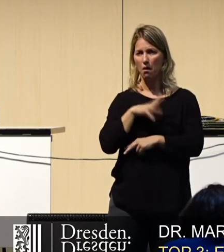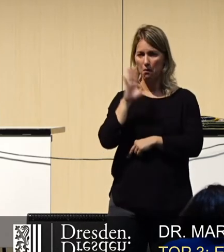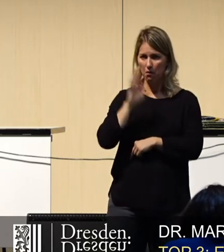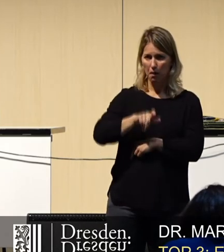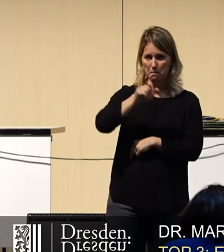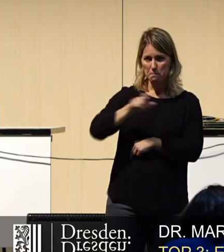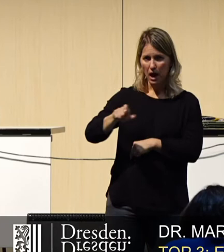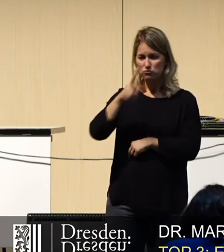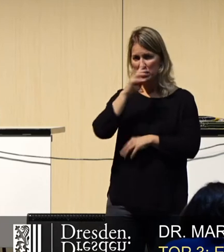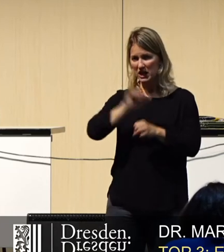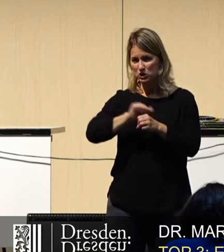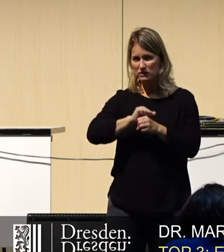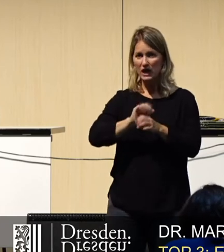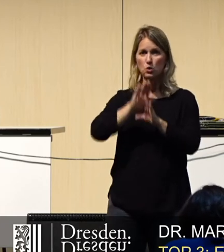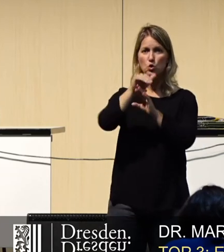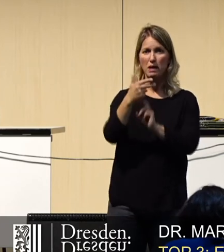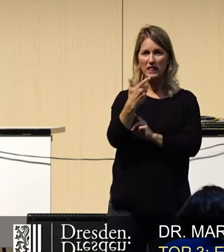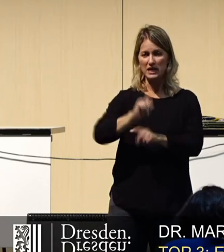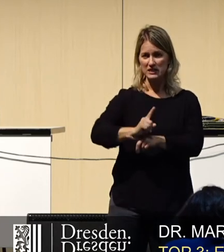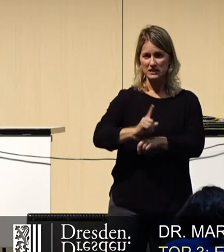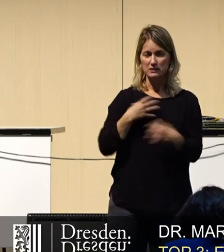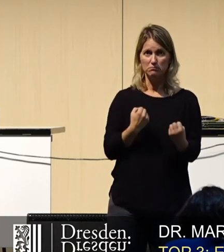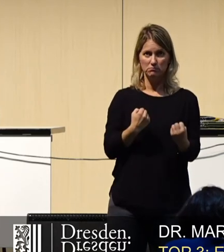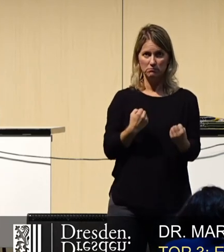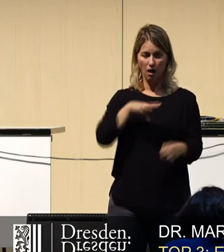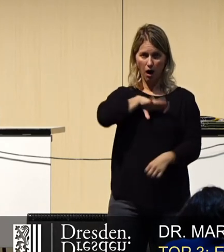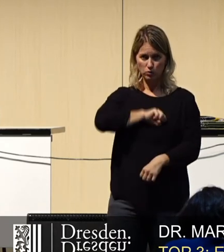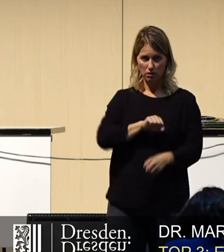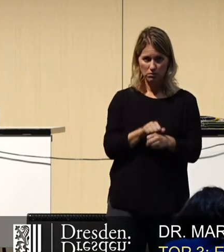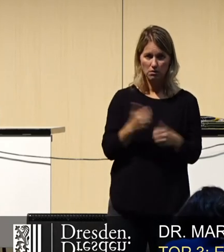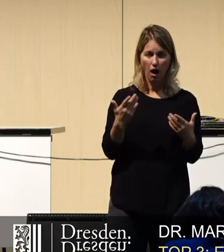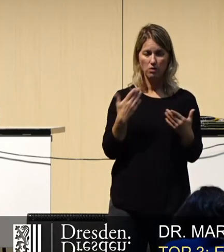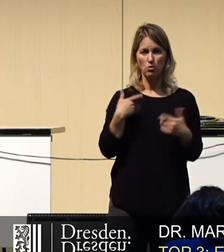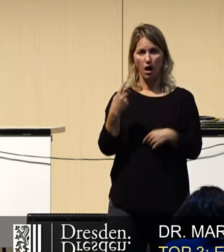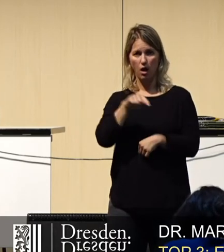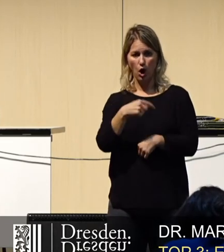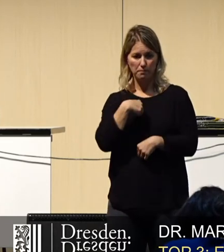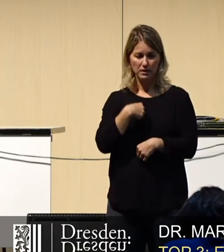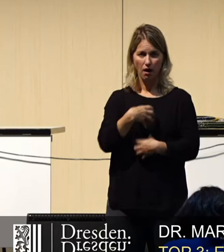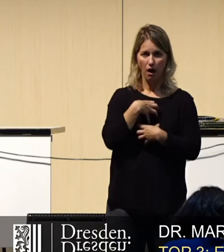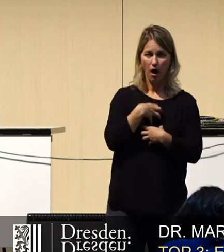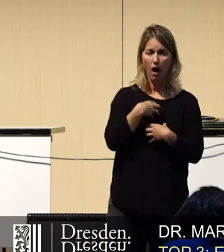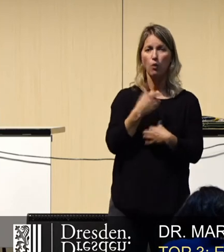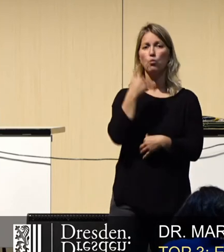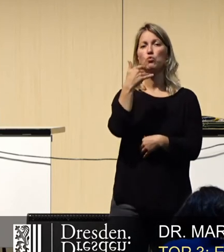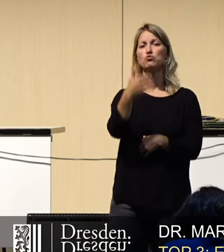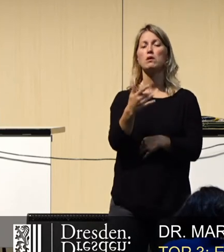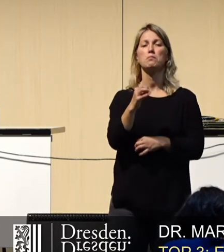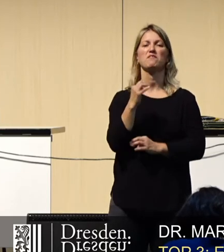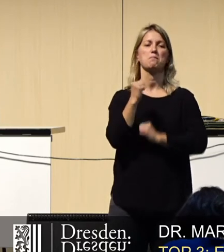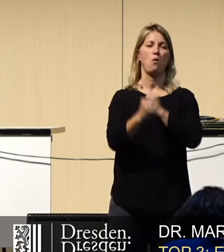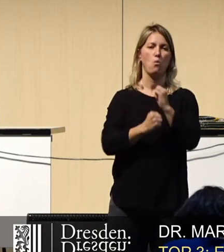Geschwindigkeiten über 30 Kilometer aushalten, werden wir da nicht alle krank. Und dann wurde es zum Motor